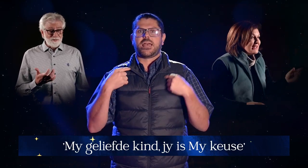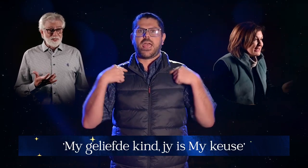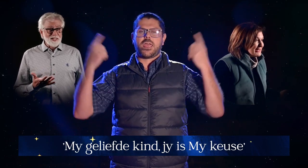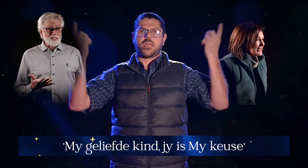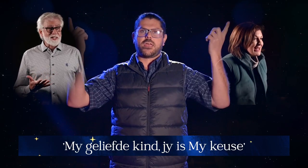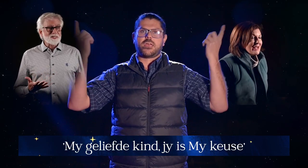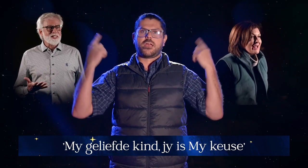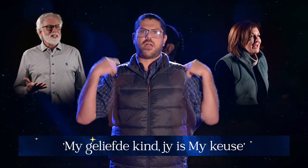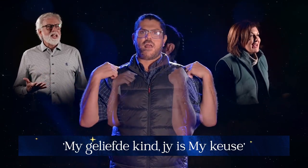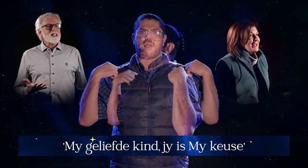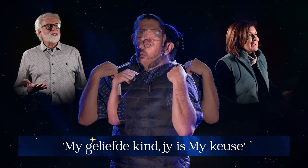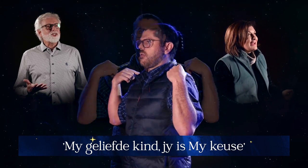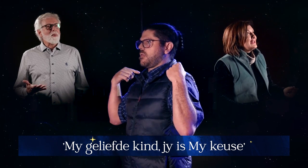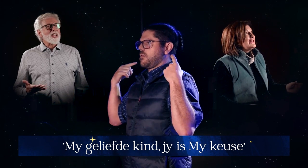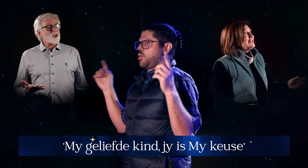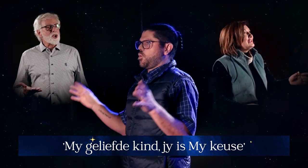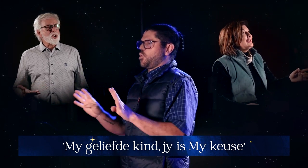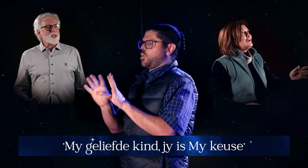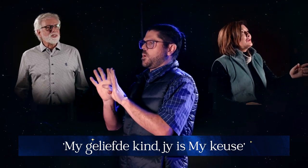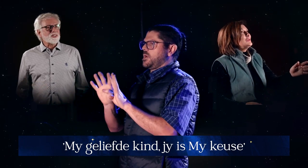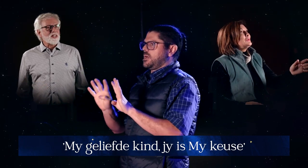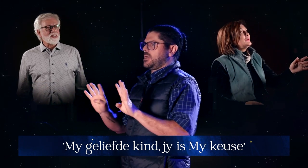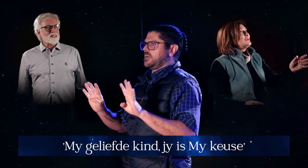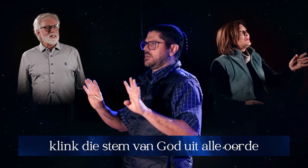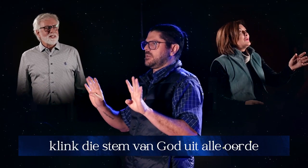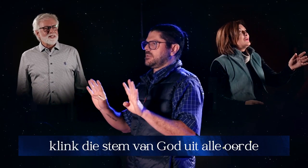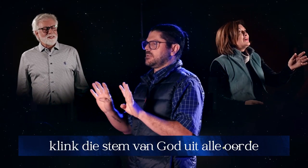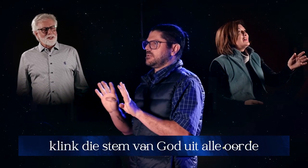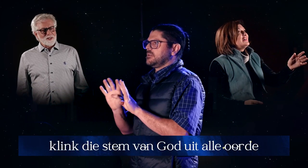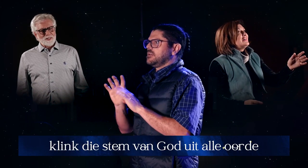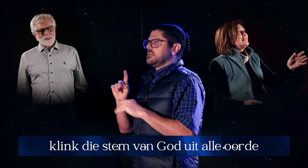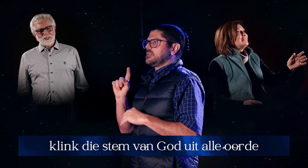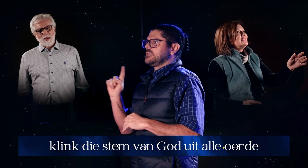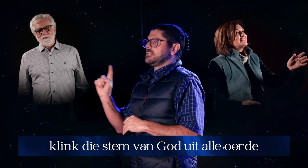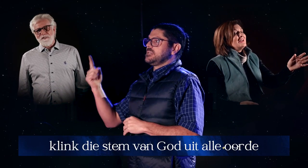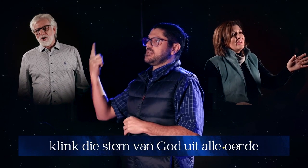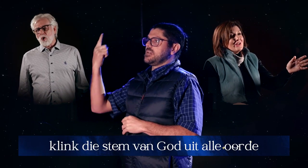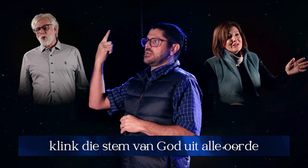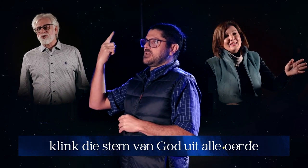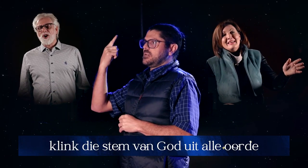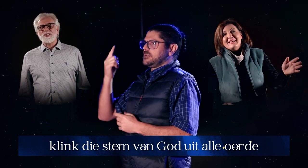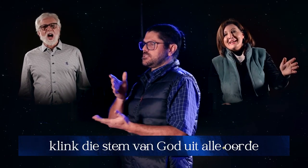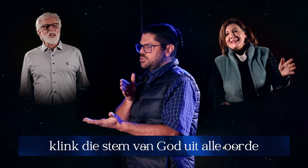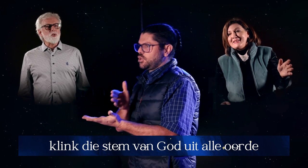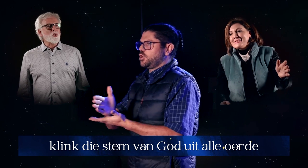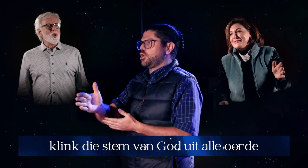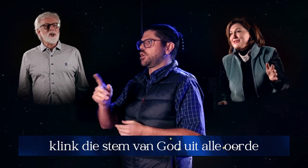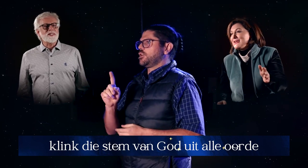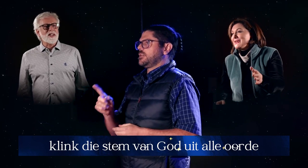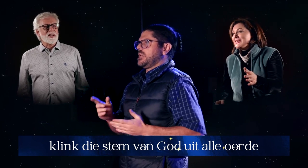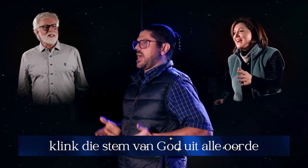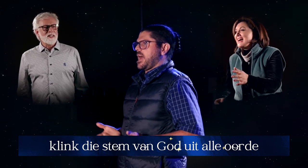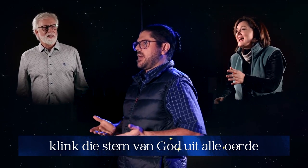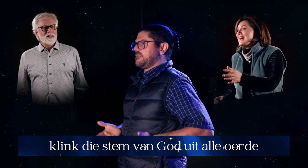geliefde kind, jy is my keuse, Klink die stem van God uit alle